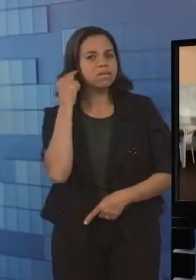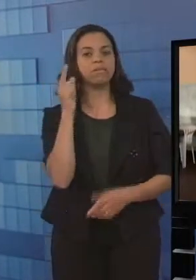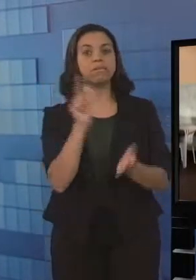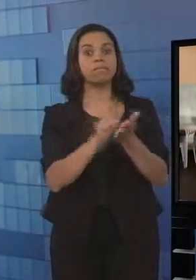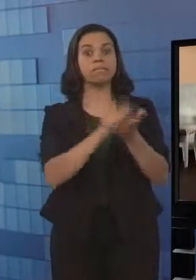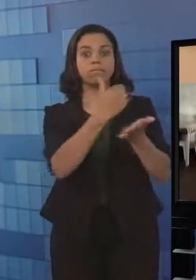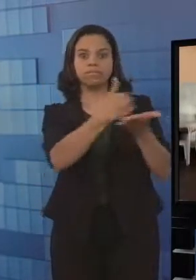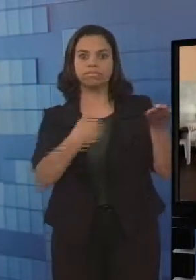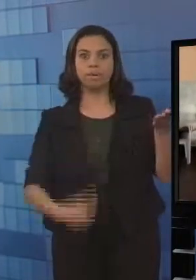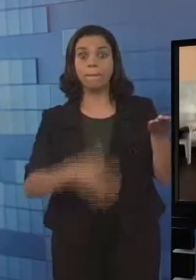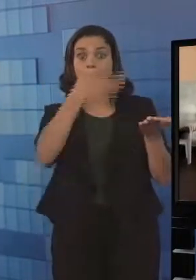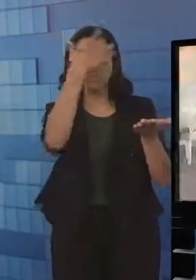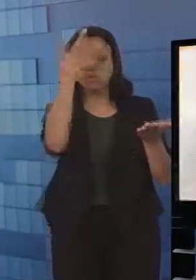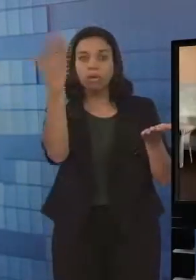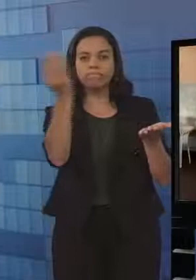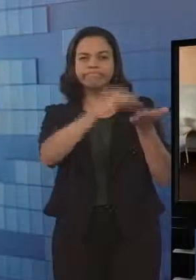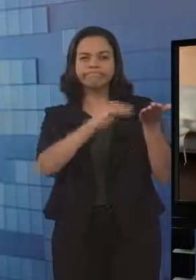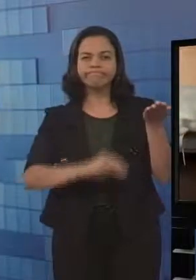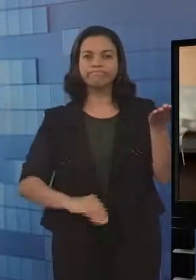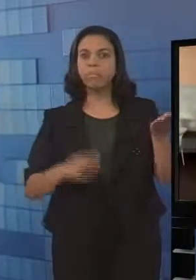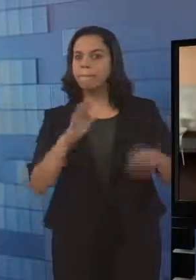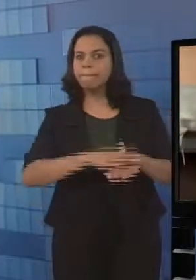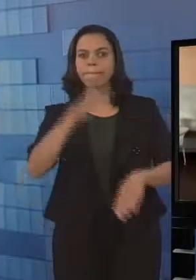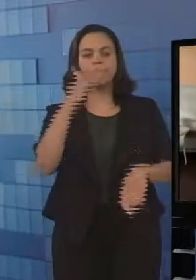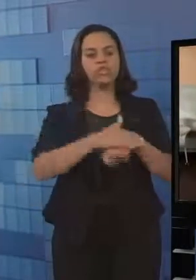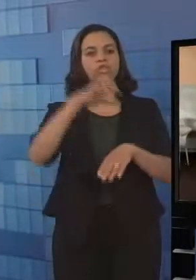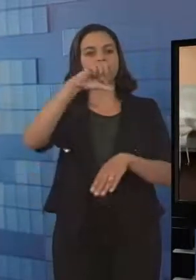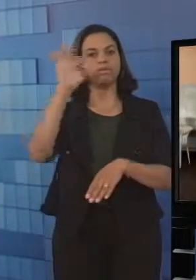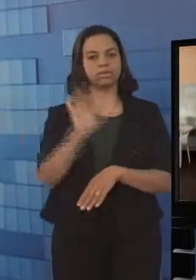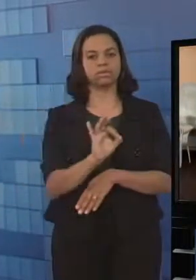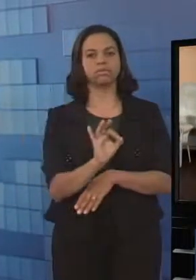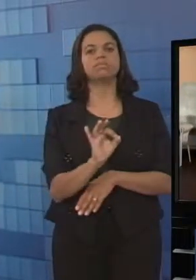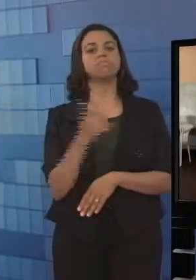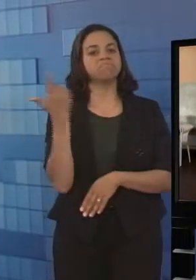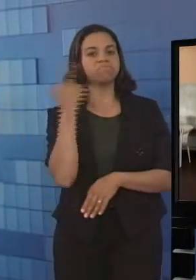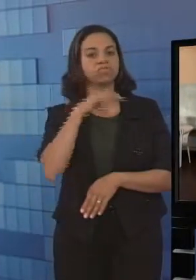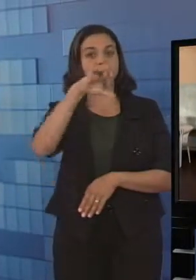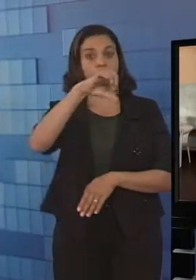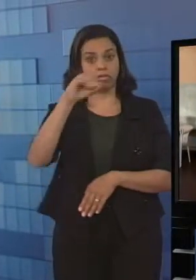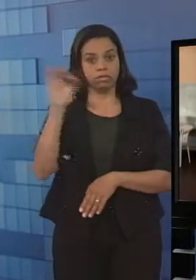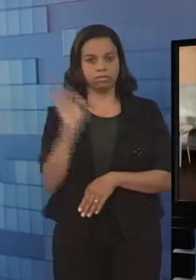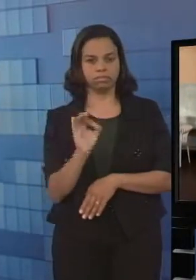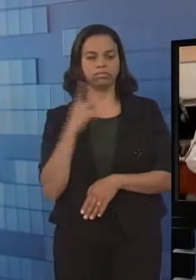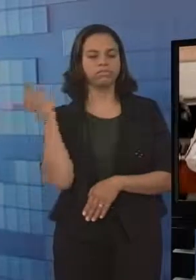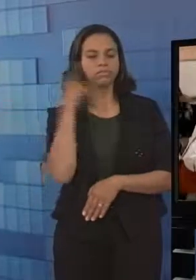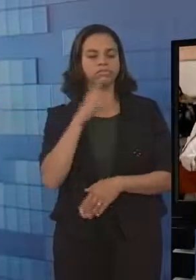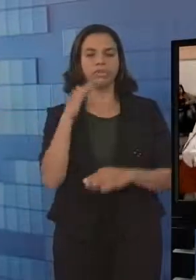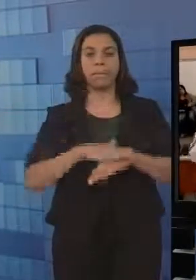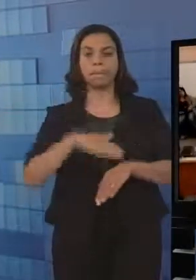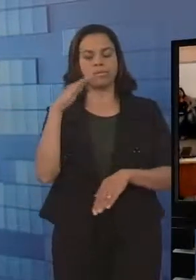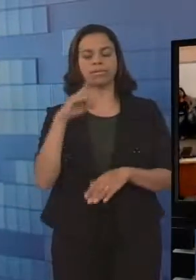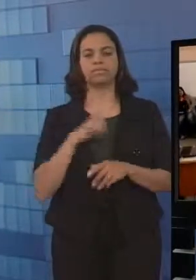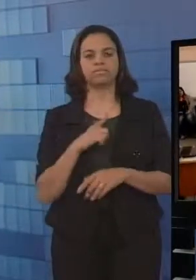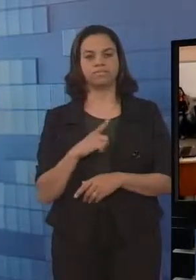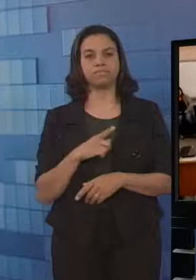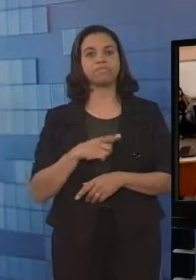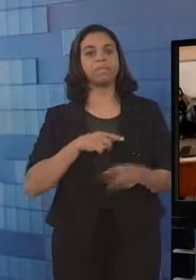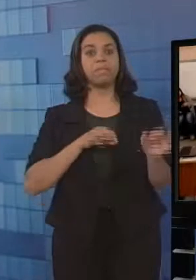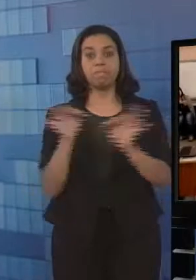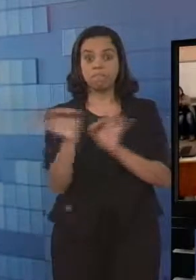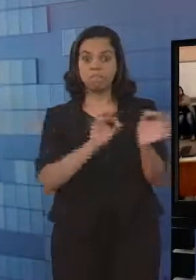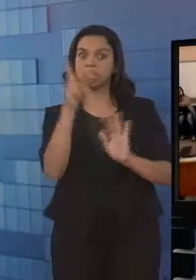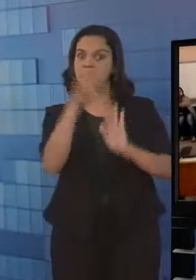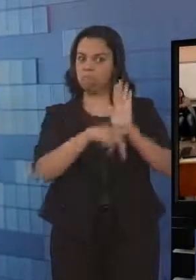e mais de 90% aderiam. Agora nós estamos montando esse curso para o início do próximo ano. E o programa já vem dando